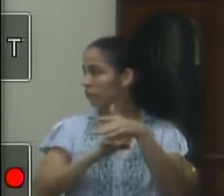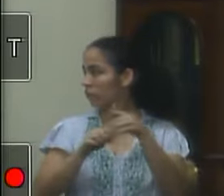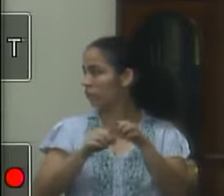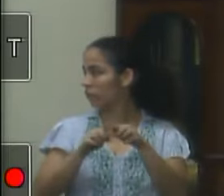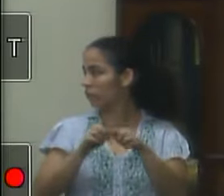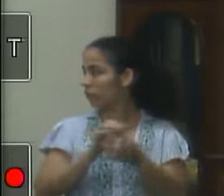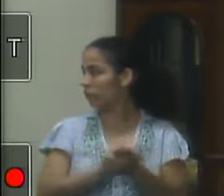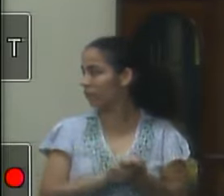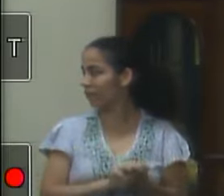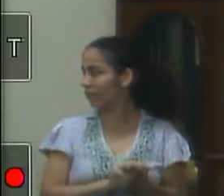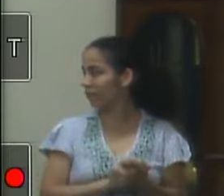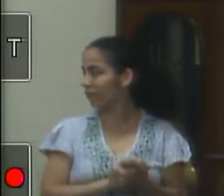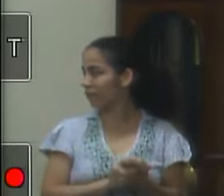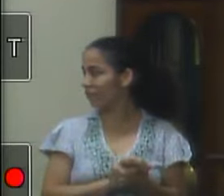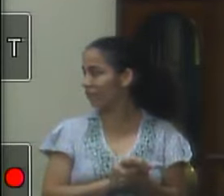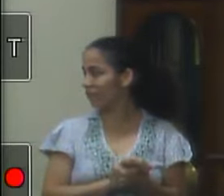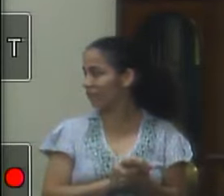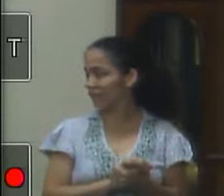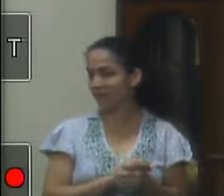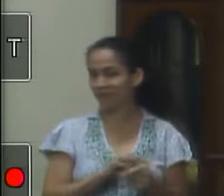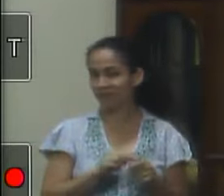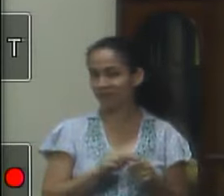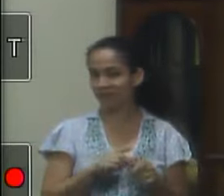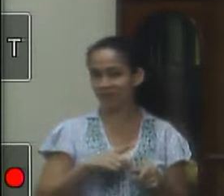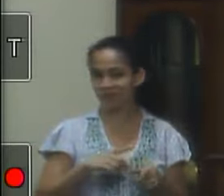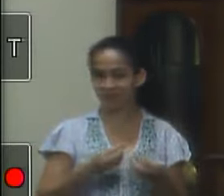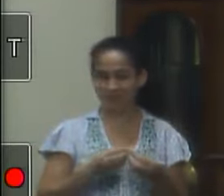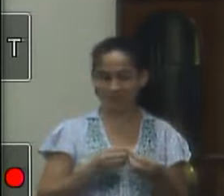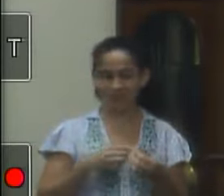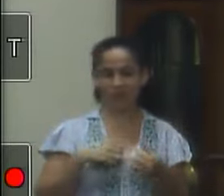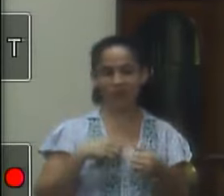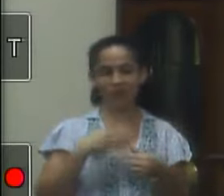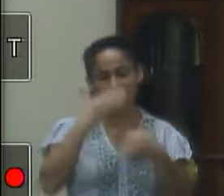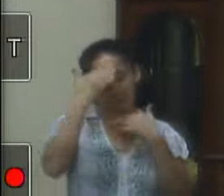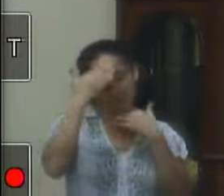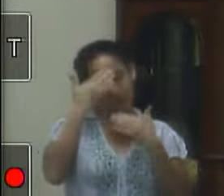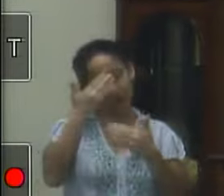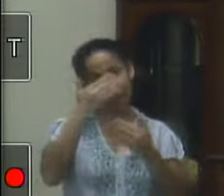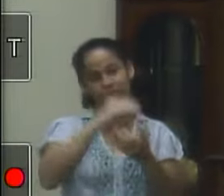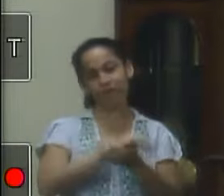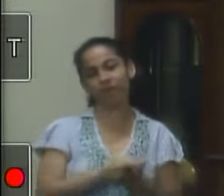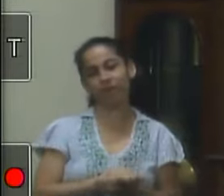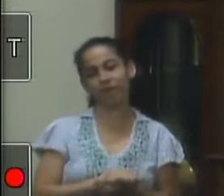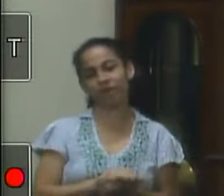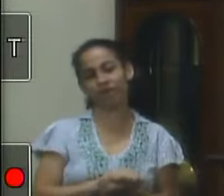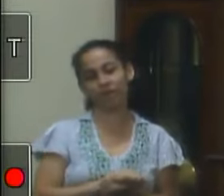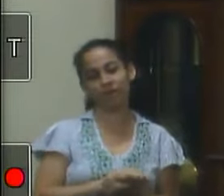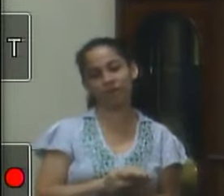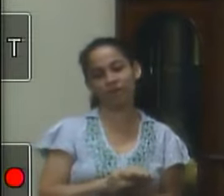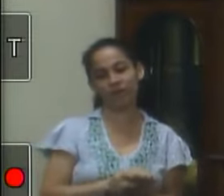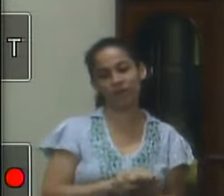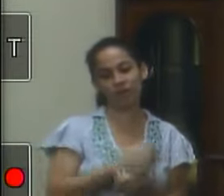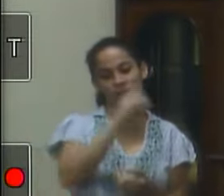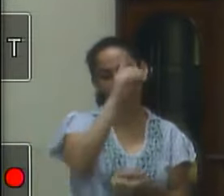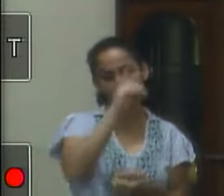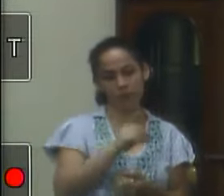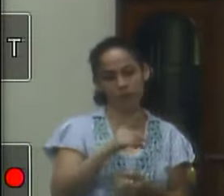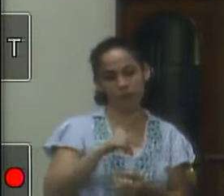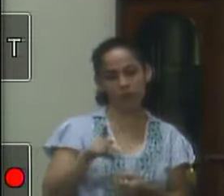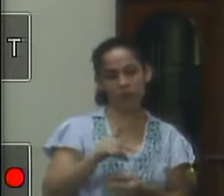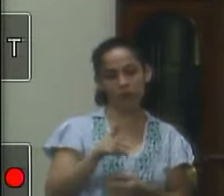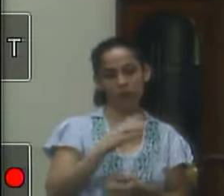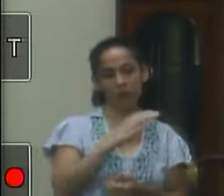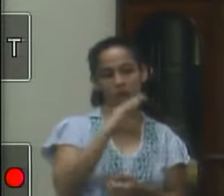exerce uma função. Então, fica aqui meus agradecimentos ao diretor professor